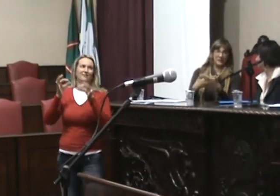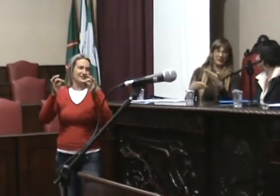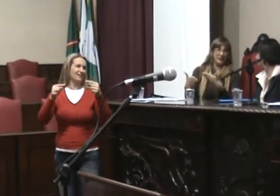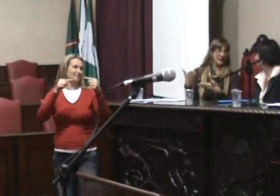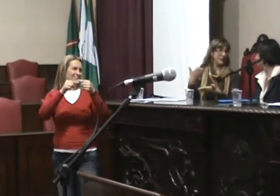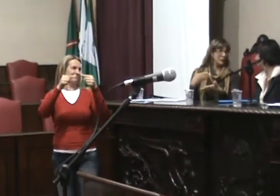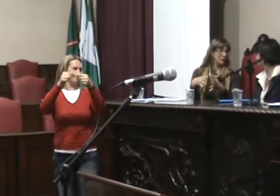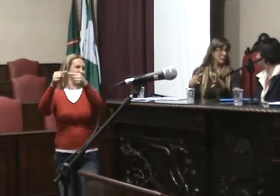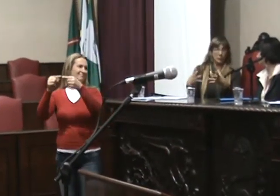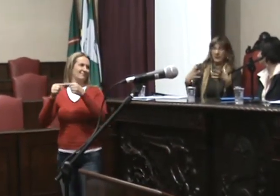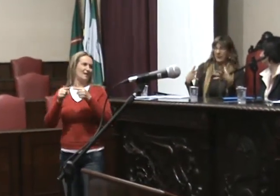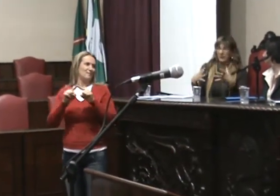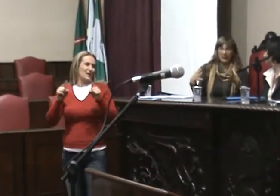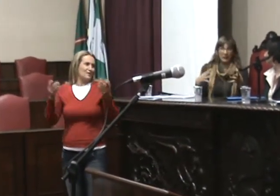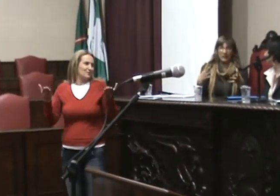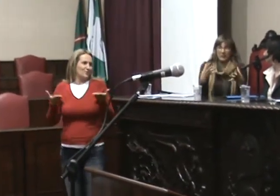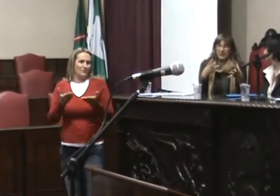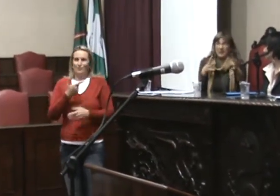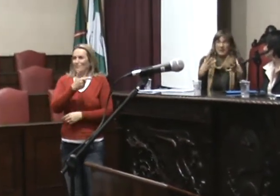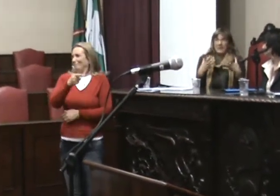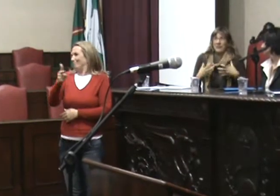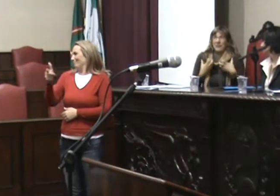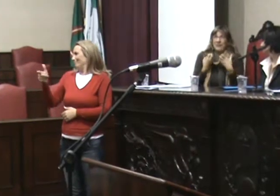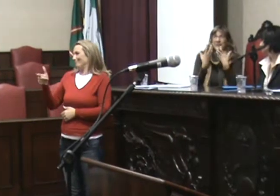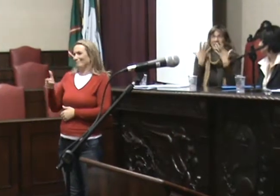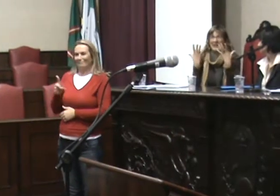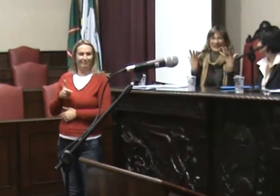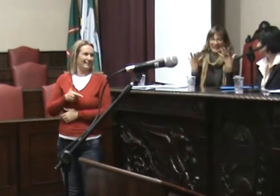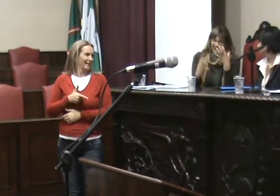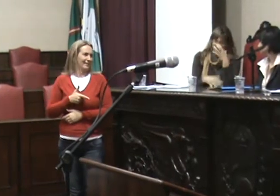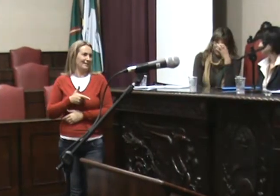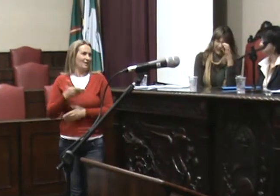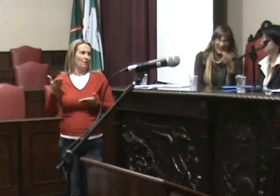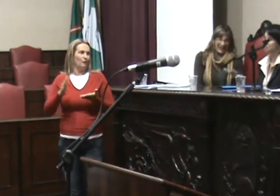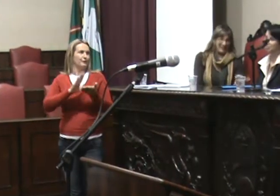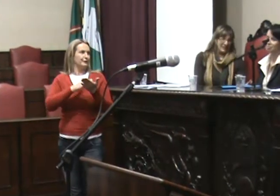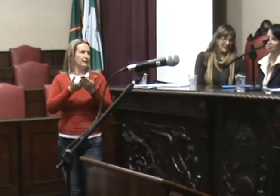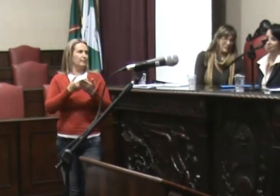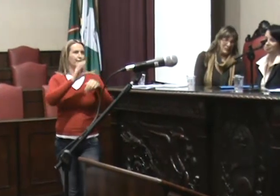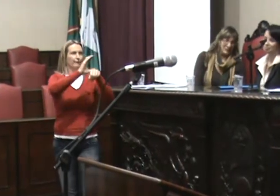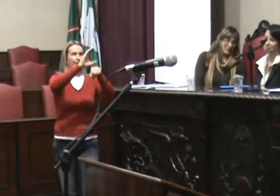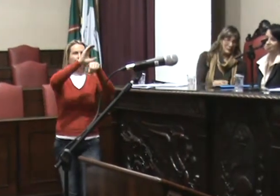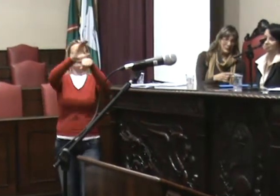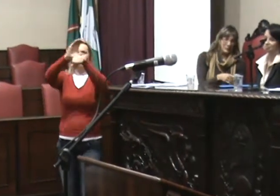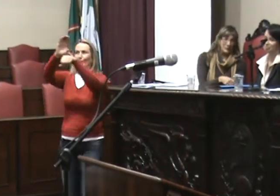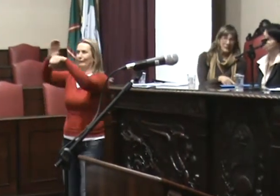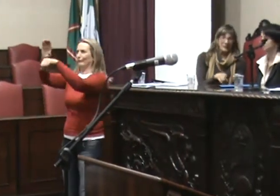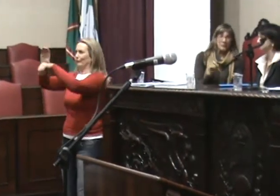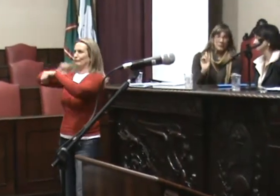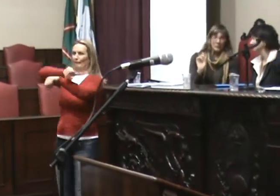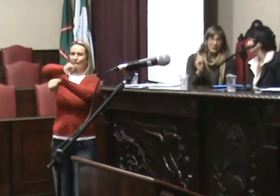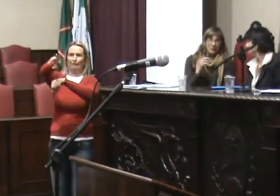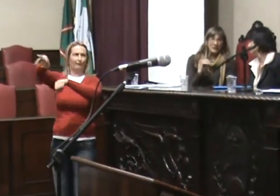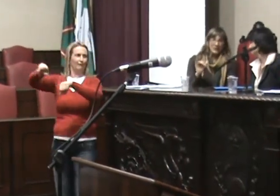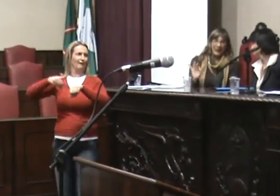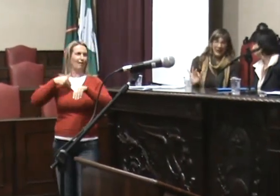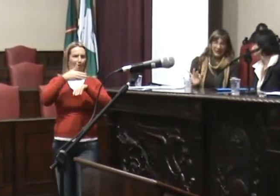significa um processo legislativo pelo qual você incorpora o tratado, a ordem, a ordem, surdo brasileiro.